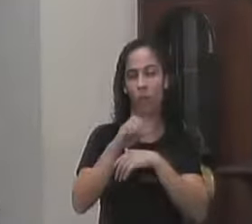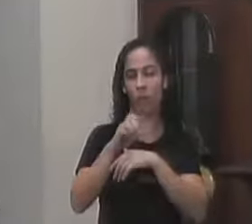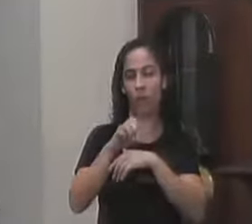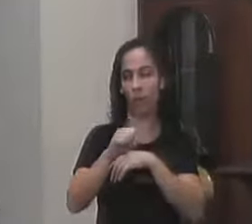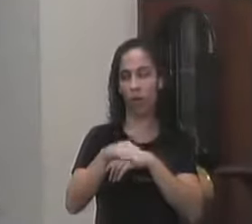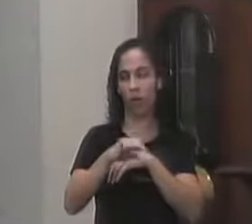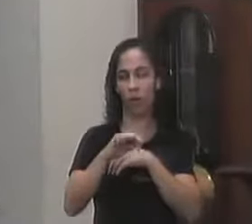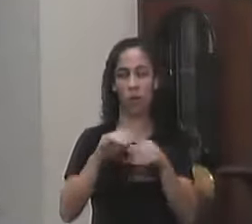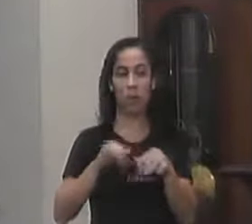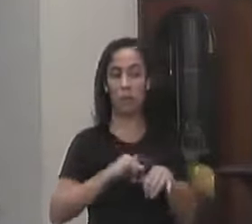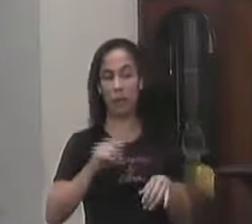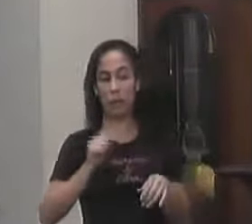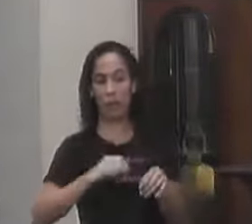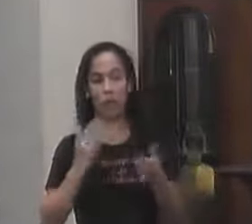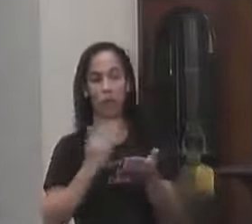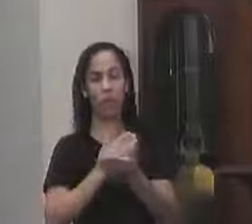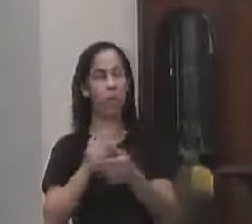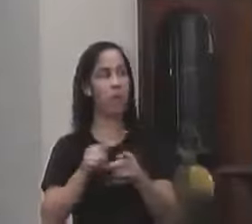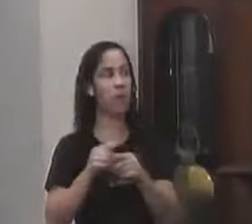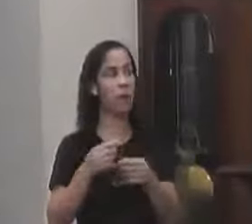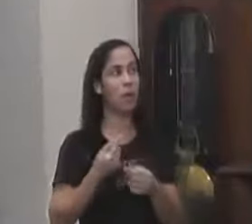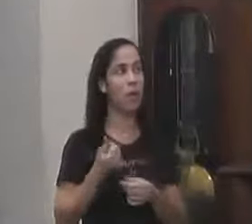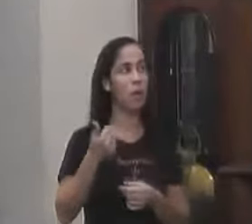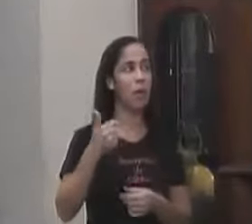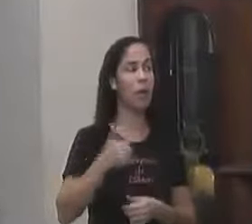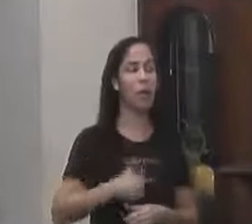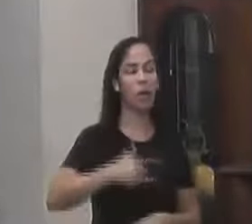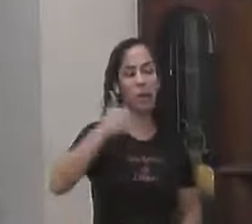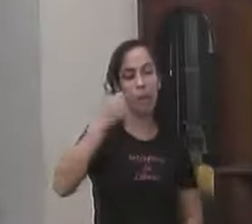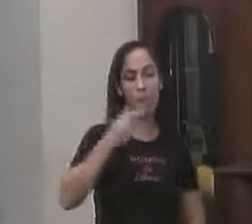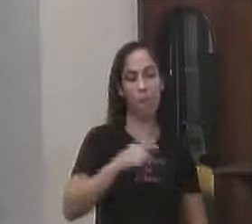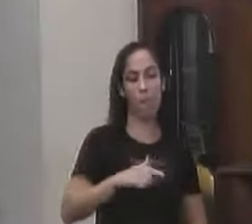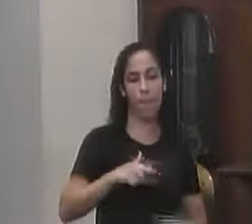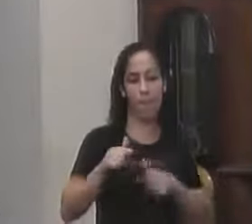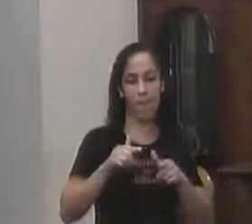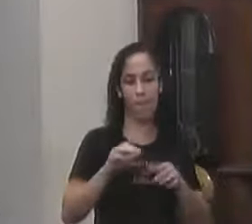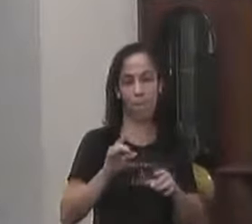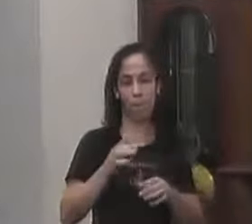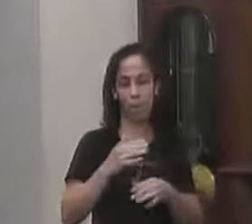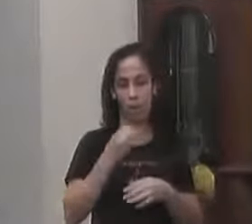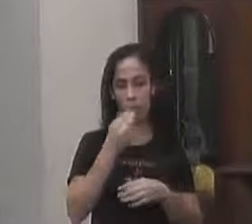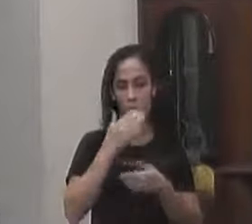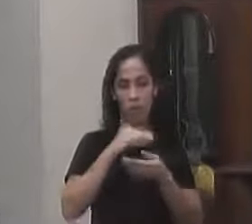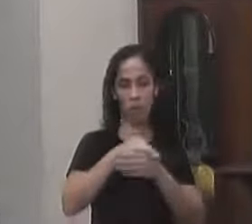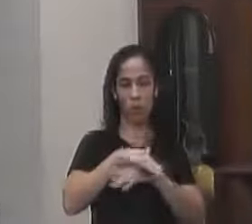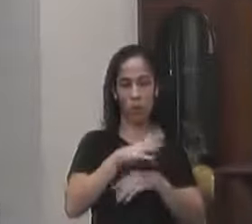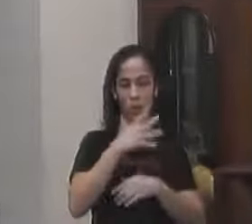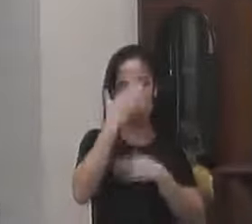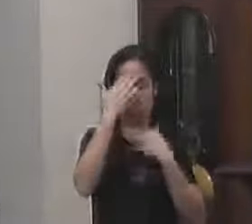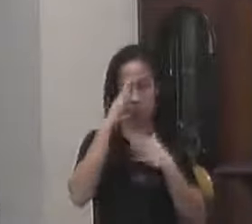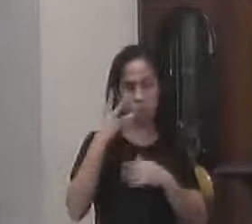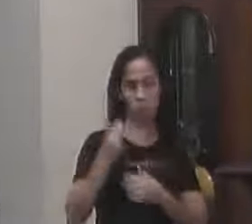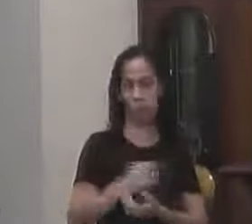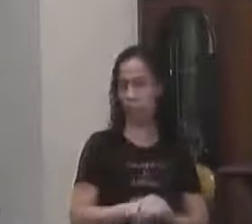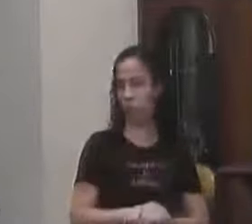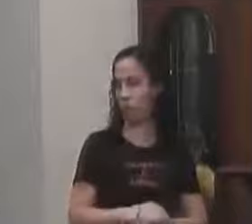Essa concessão Para melhorar O serviço Para a gente Então é só isso Presidente Uma boa noite Obrigado a todos